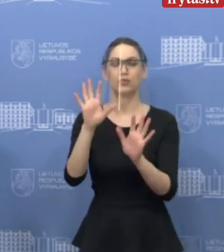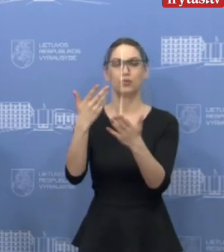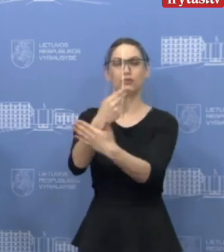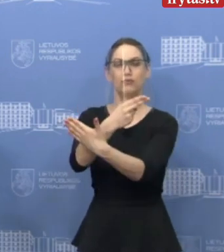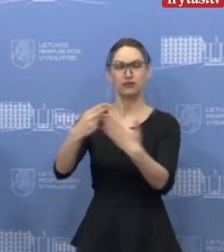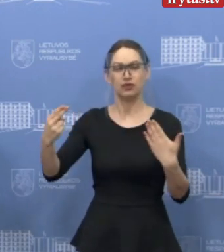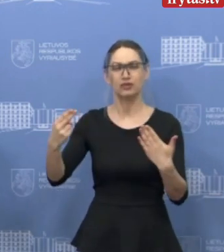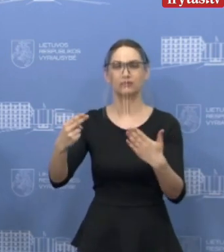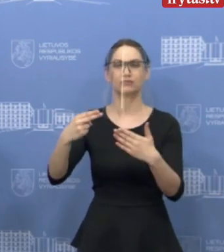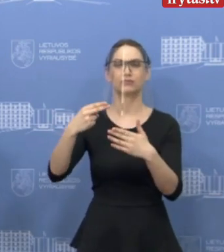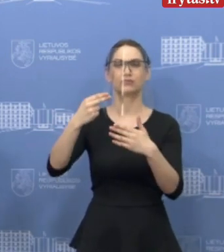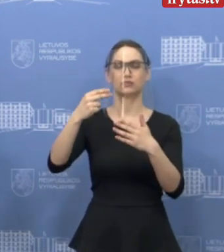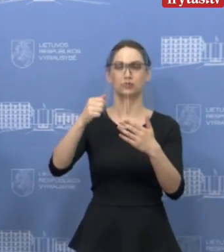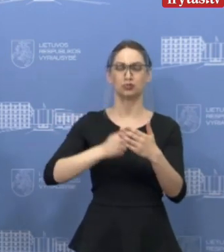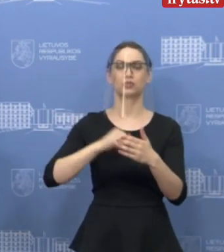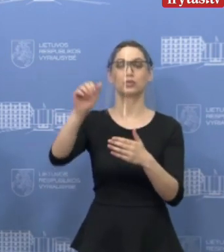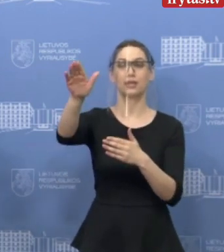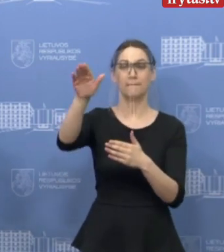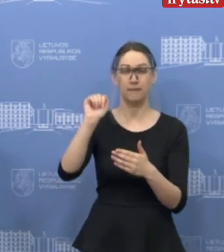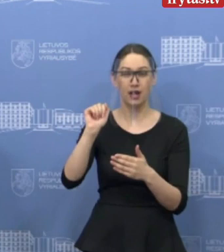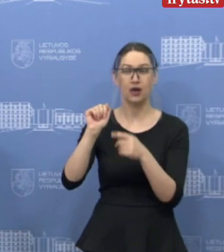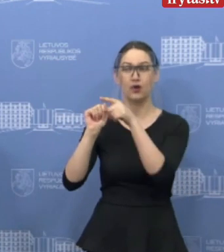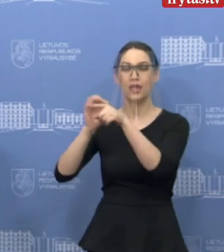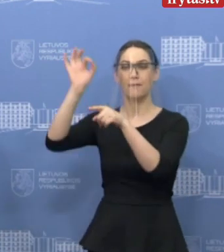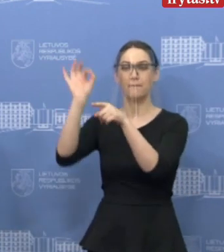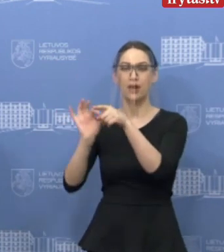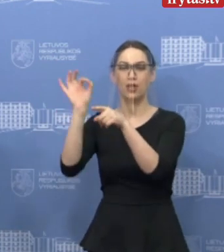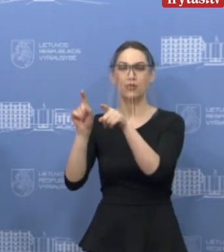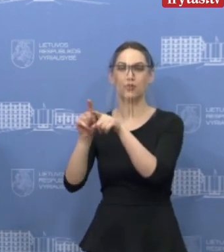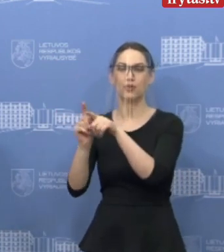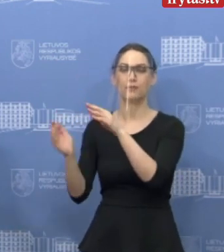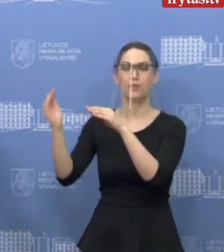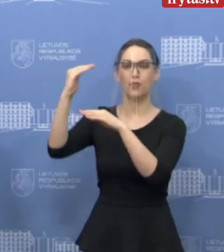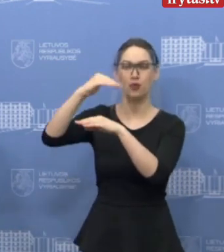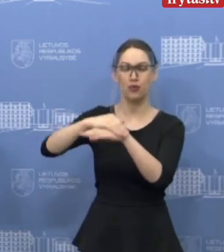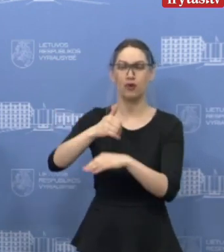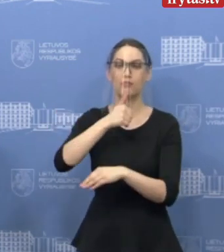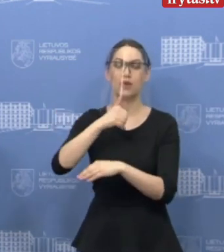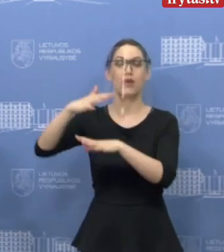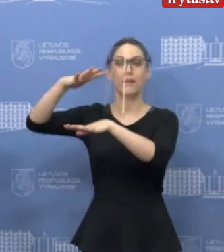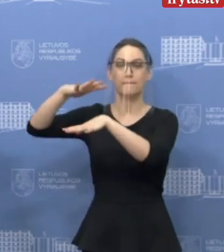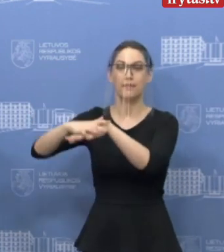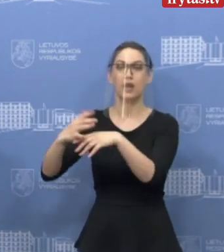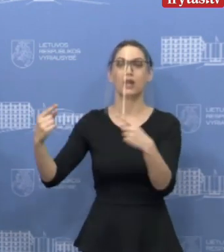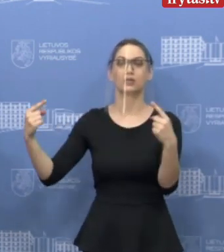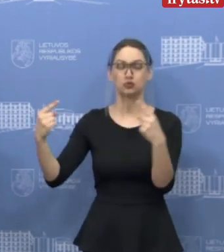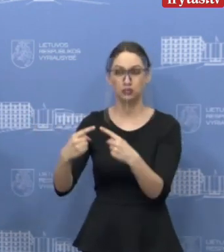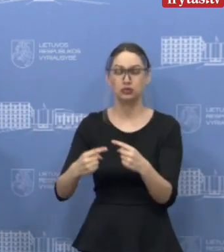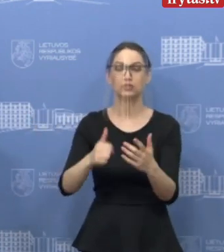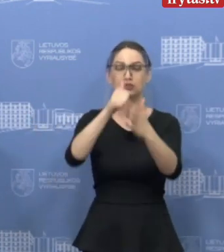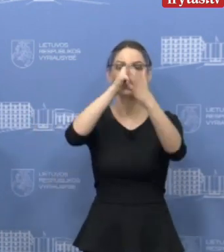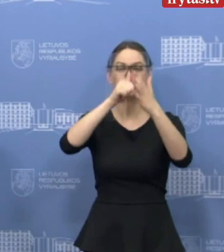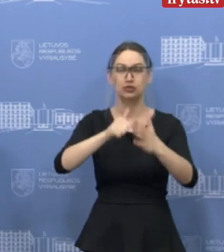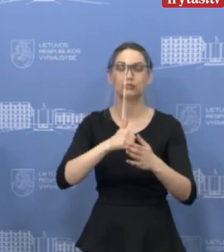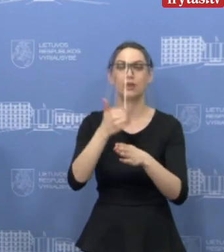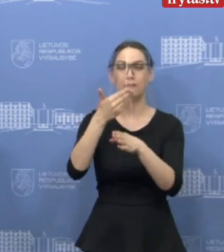palūkanas už paskūlos. Tai yra tokio atveju, jeigu bankai sutinka ratęsti paskūlos šešims mėnesėms,